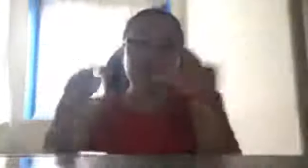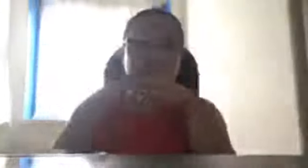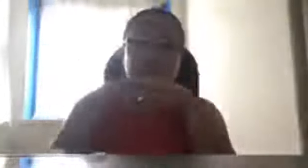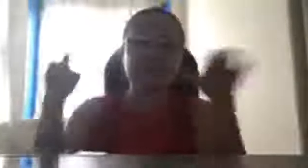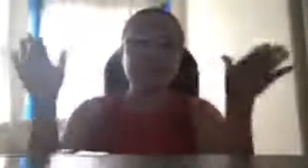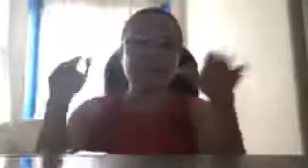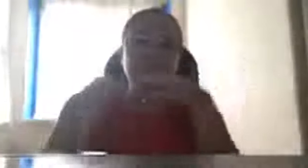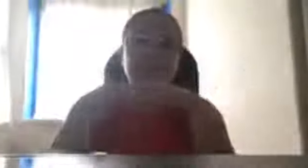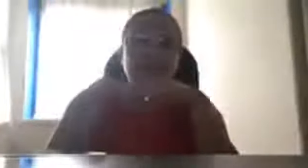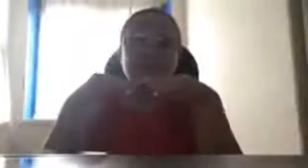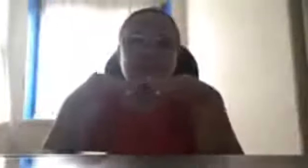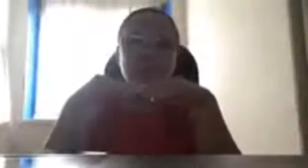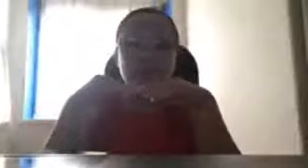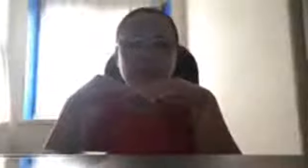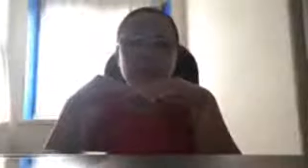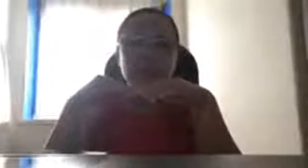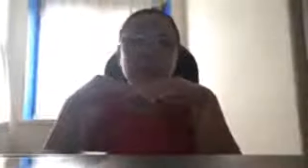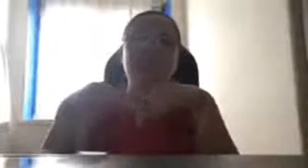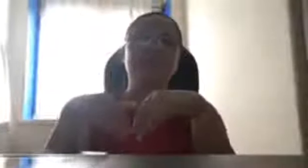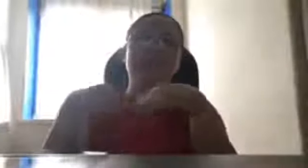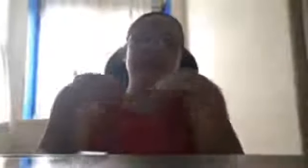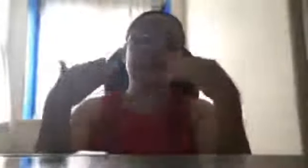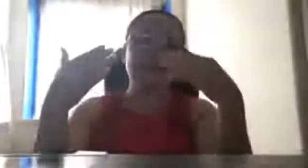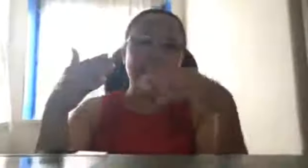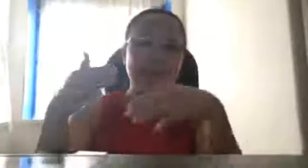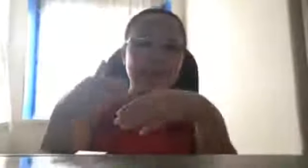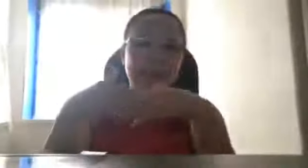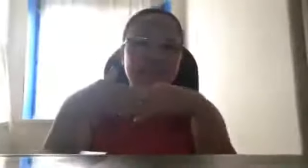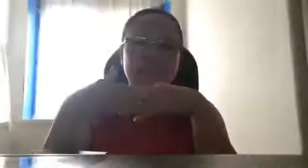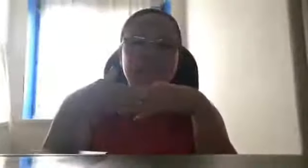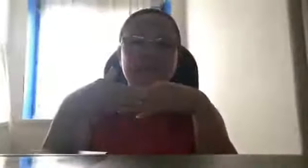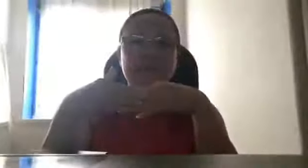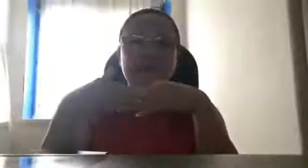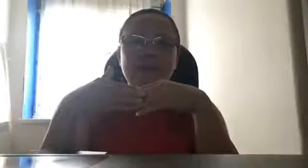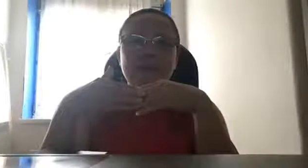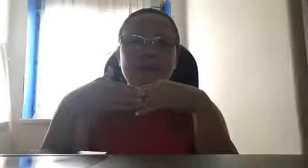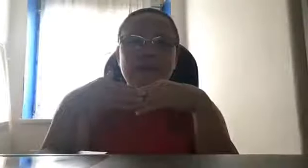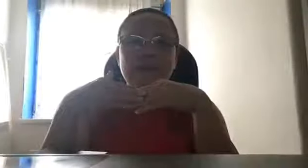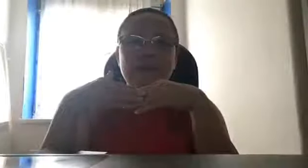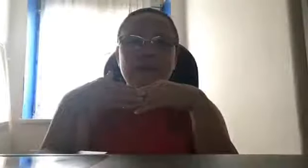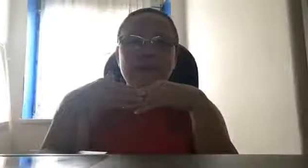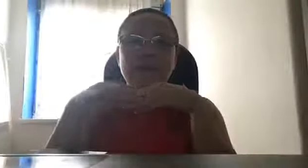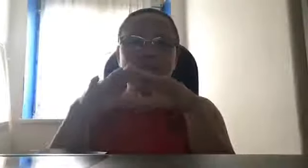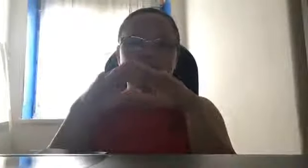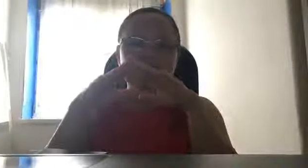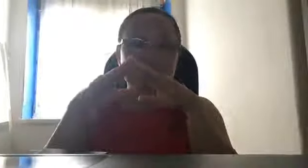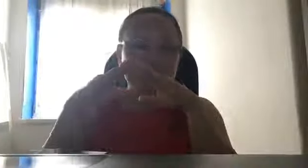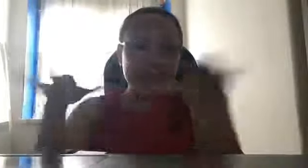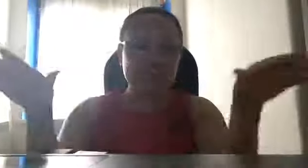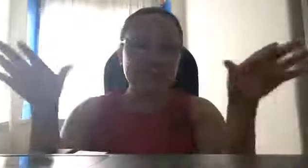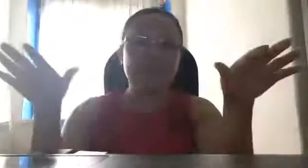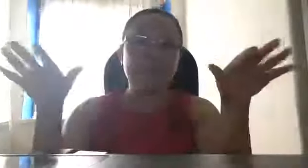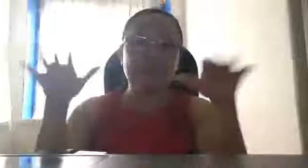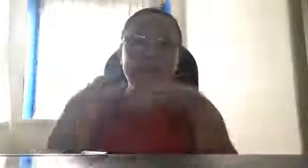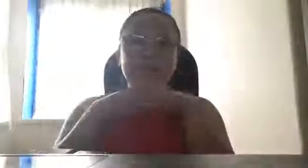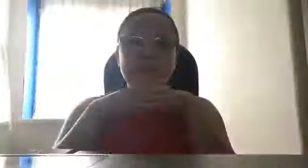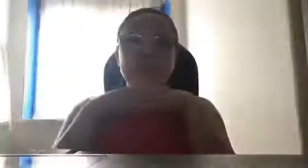klima ng ating mundo, kung anong kahalagahan ng, bilang, green na kapaligiran,